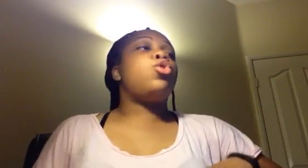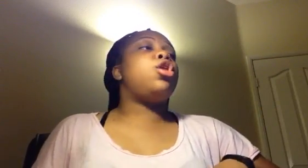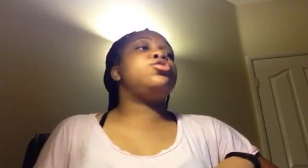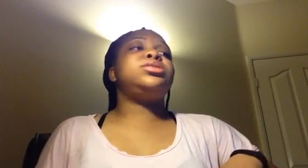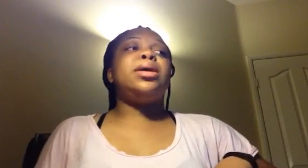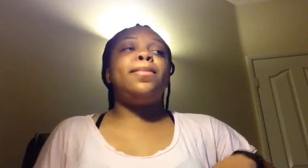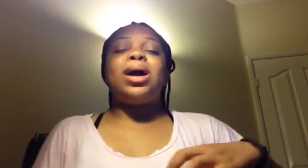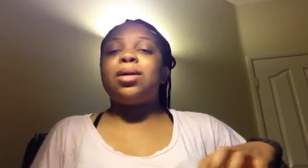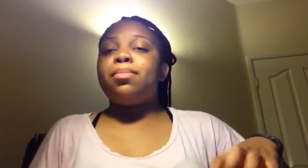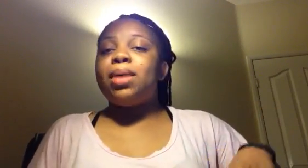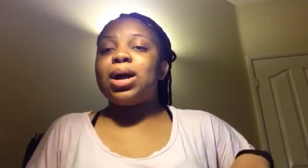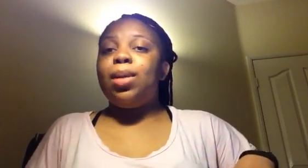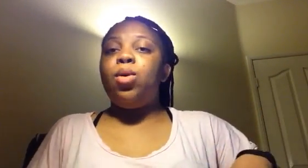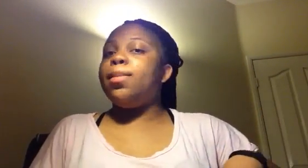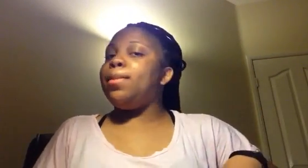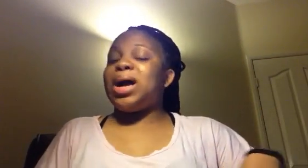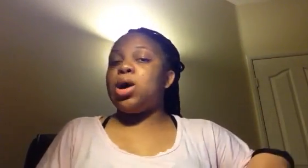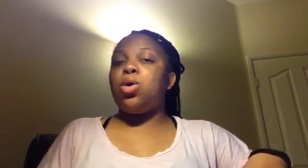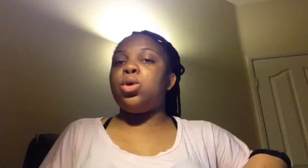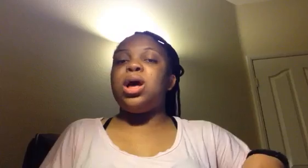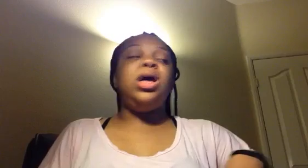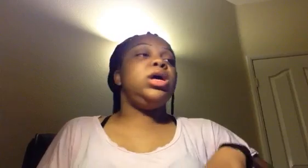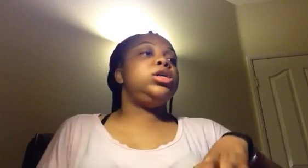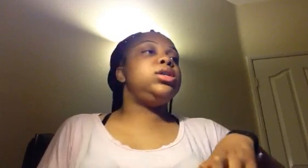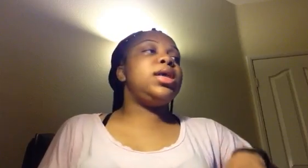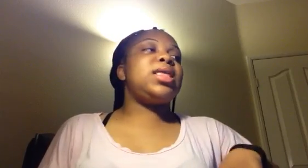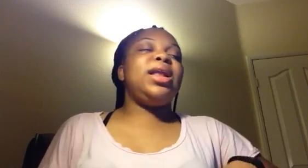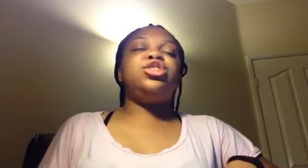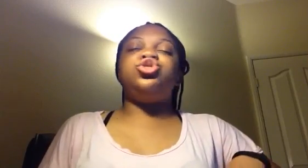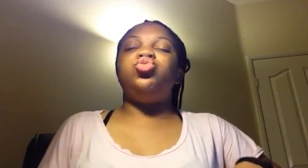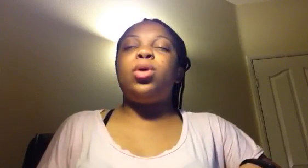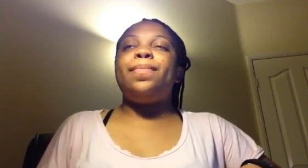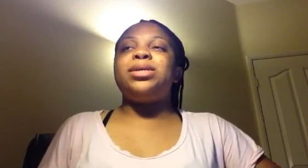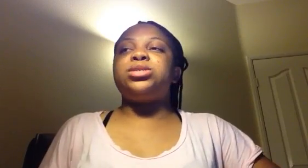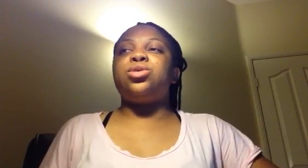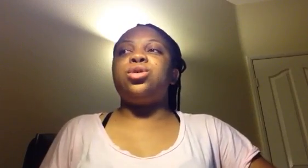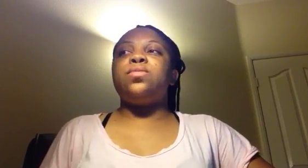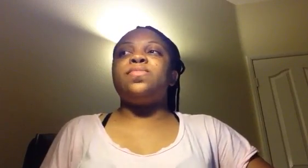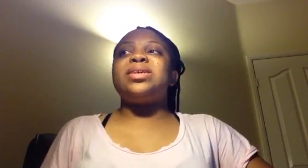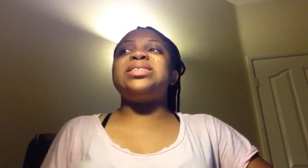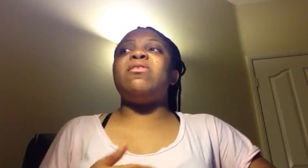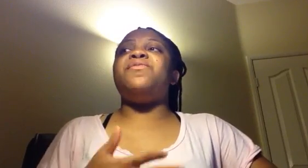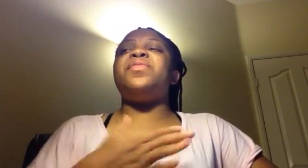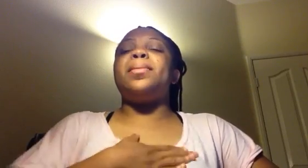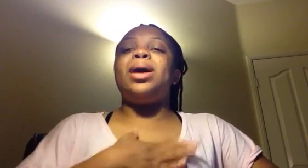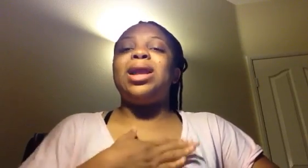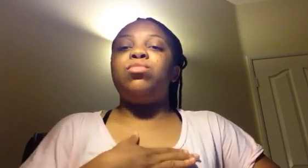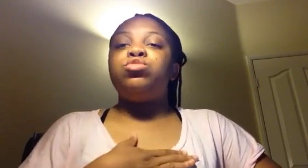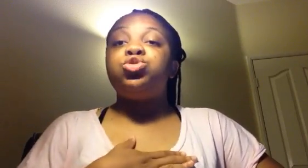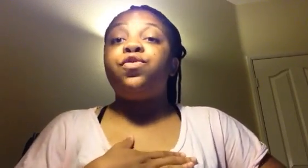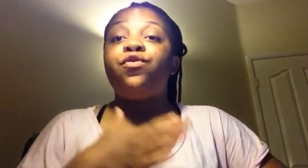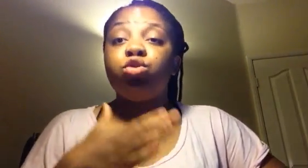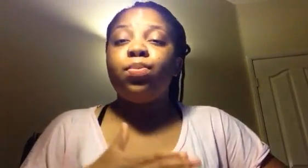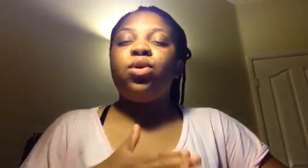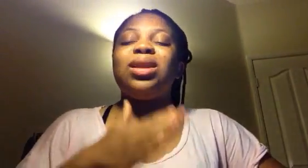Aucun de ces macabos et macarons-là n'est allé jouer parce qu'ils avaient vraiment l'amour du football